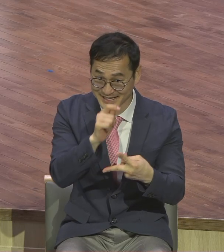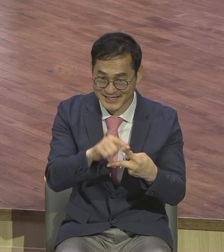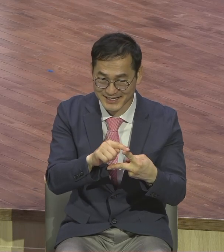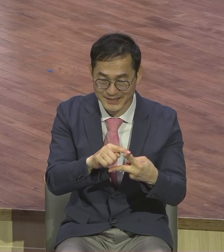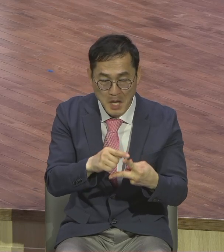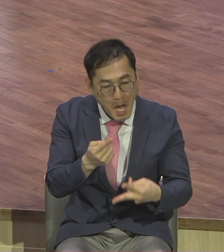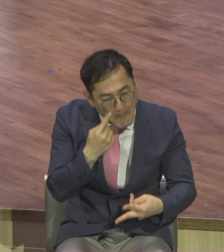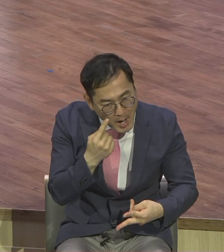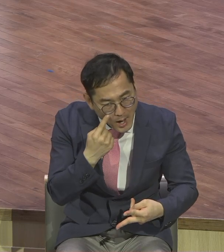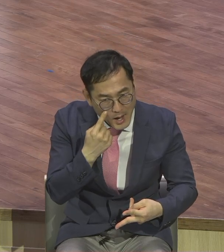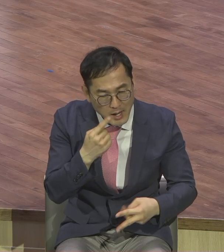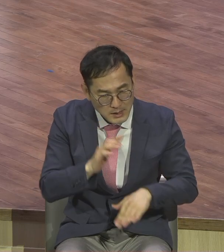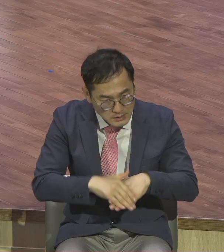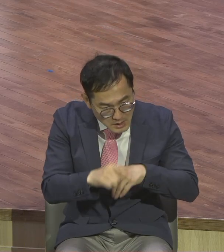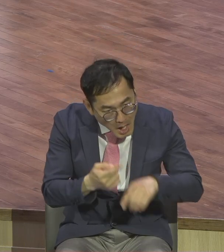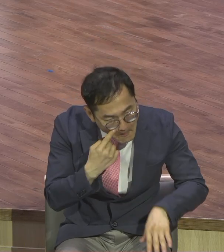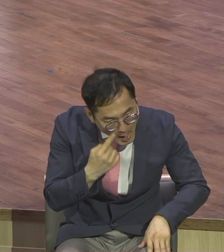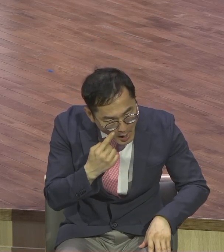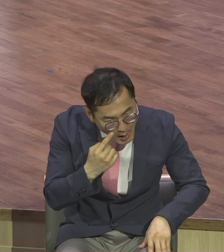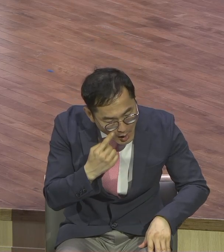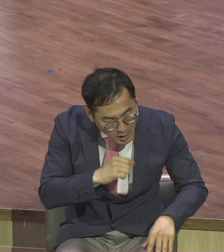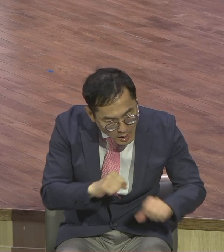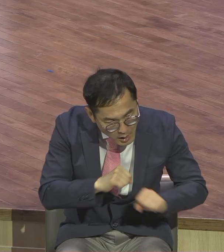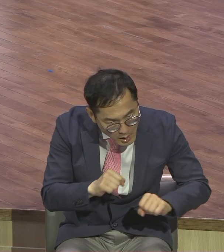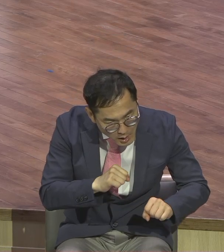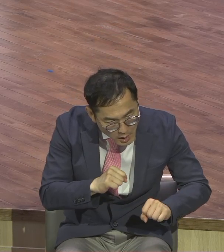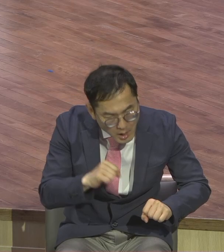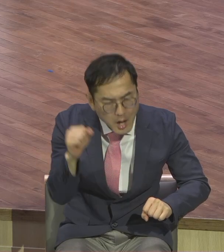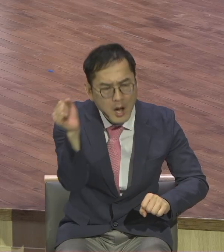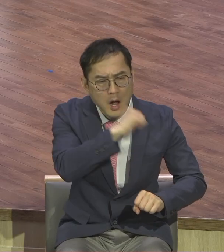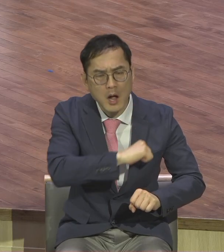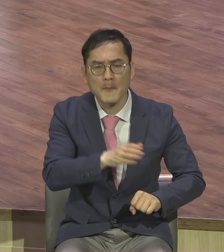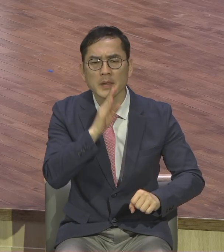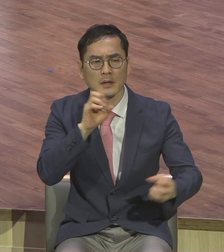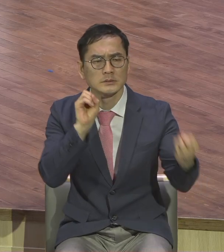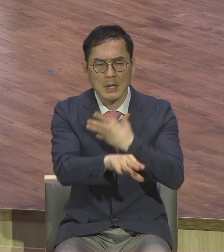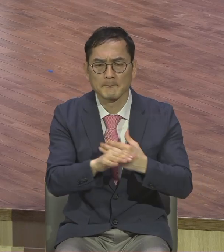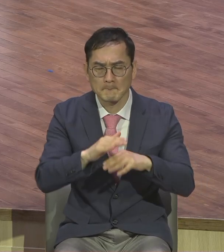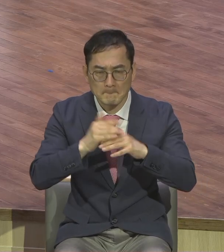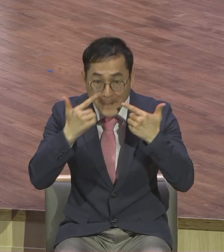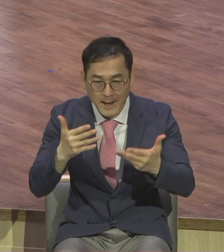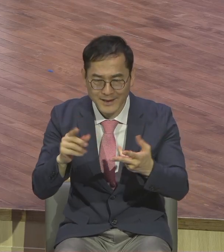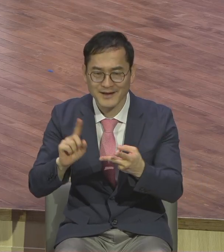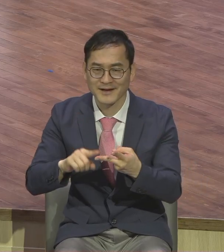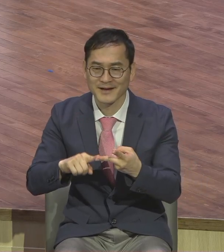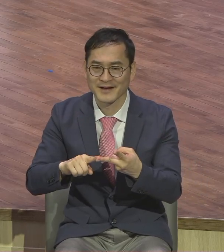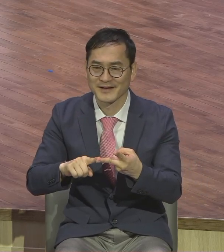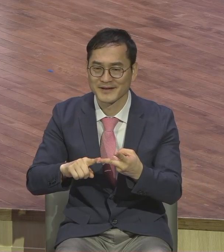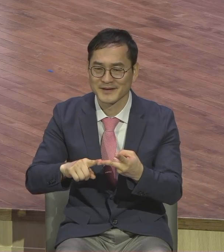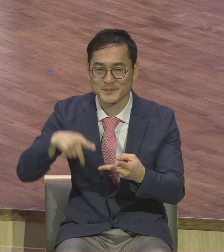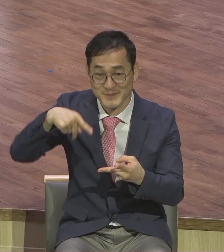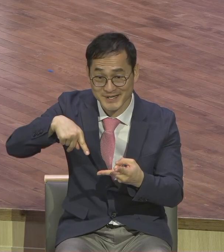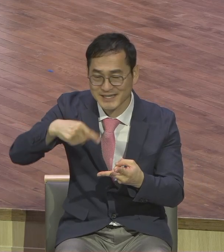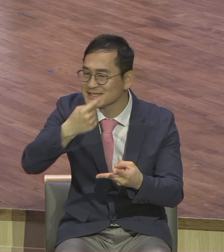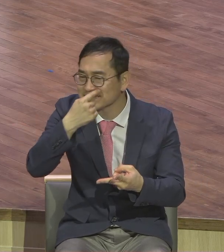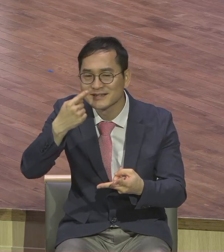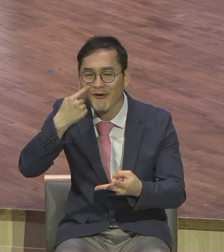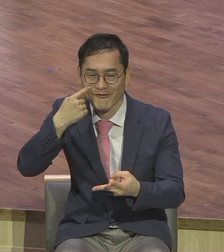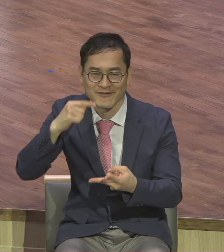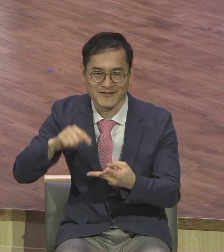해보았더니 거짓 진리임을 확정됐다. 이것이 개인화의 응답을 맛보는 것입니다.